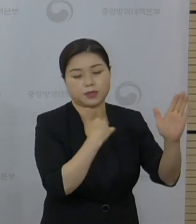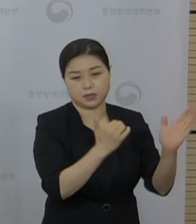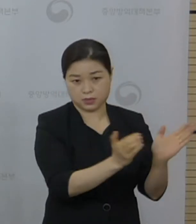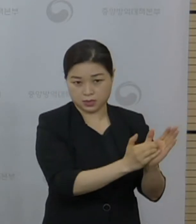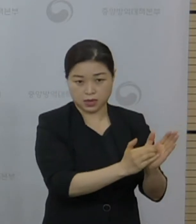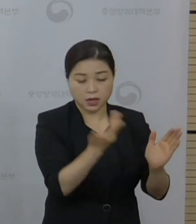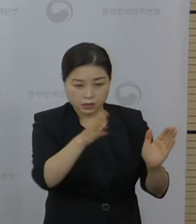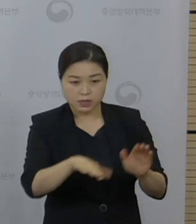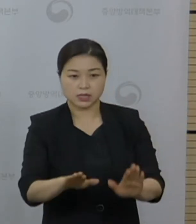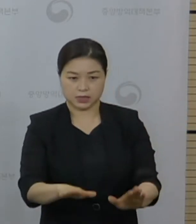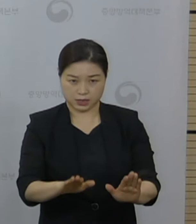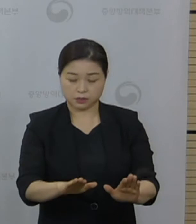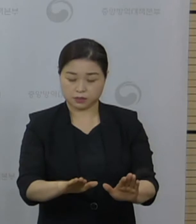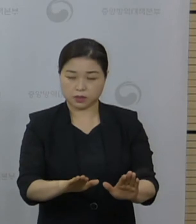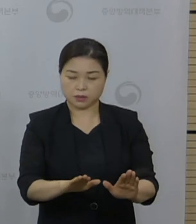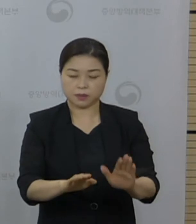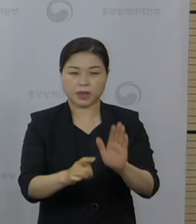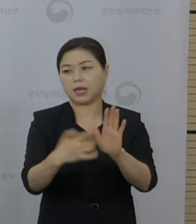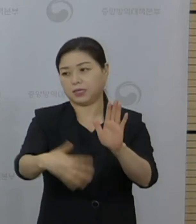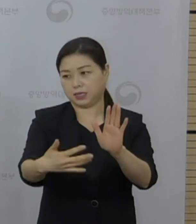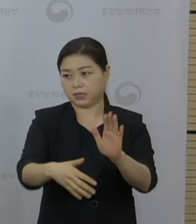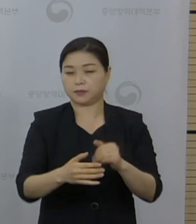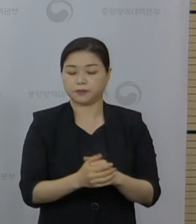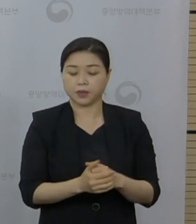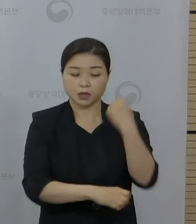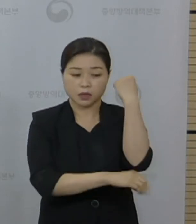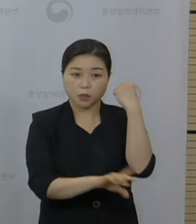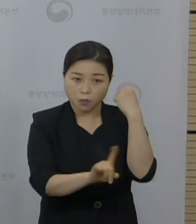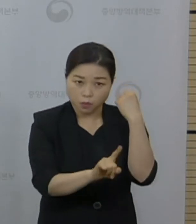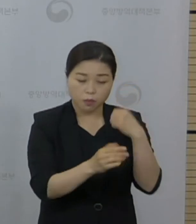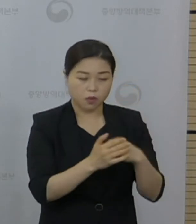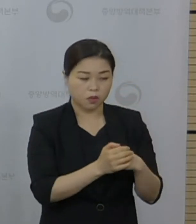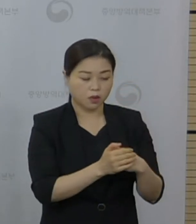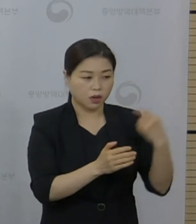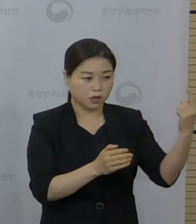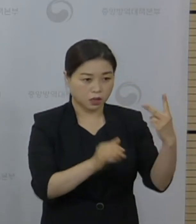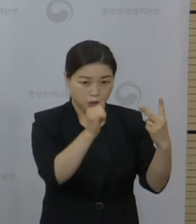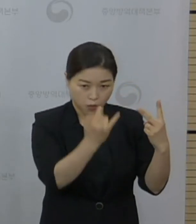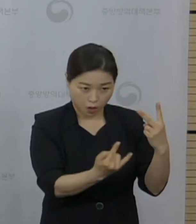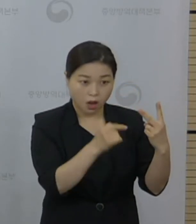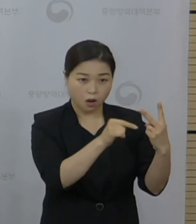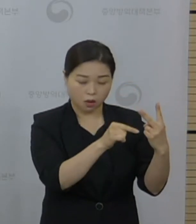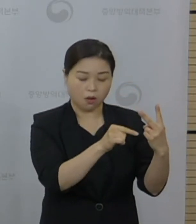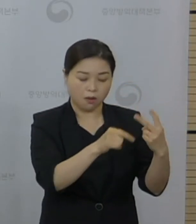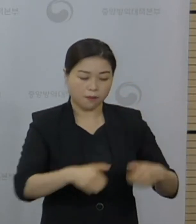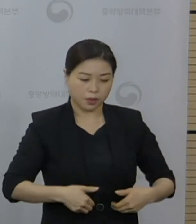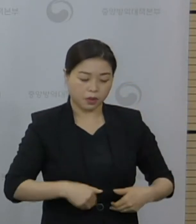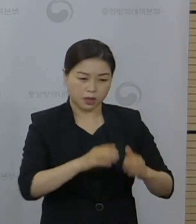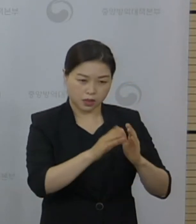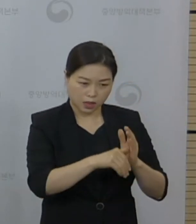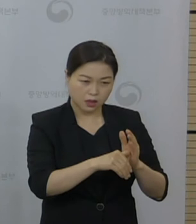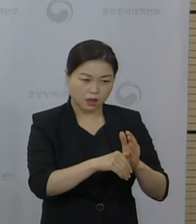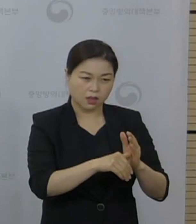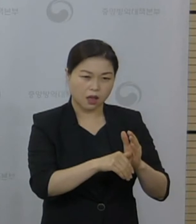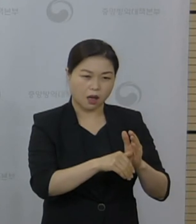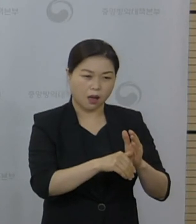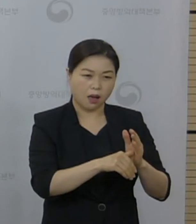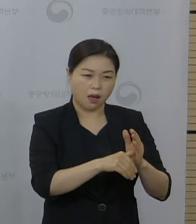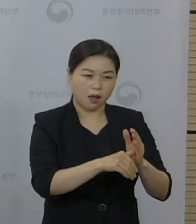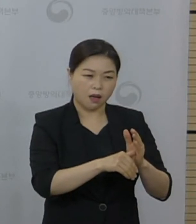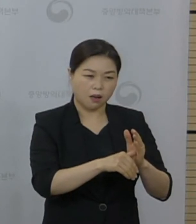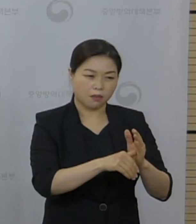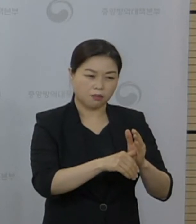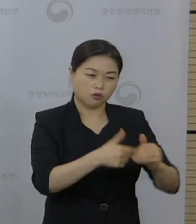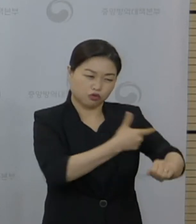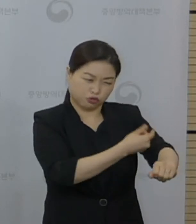현재 저희가 기본적인 방침은 2회 접종이 필요한 백신인 경우는 동일 백신으로 접종하는 것이 원칙으로 하고 있기